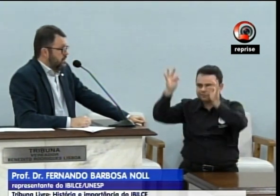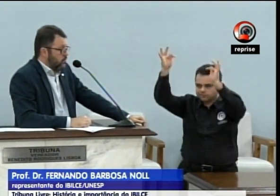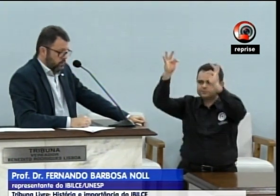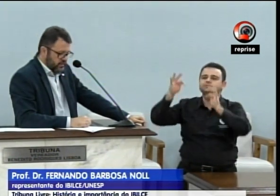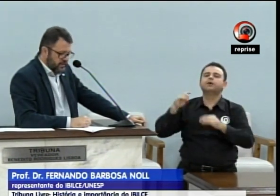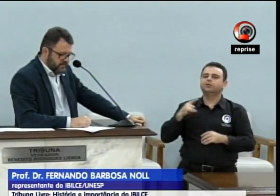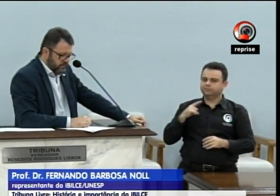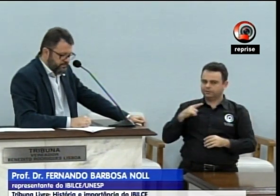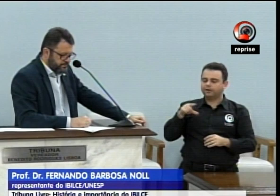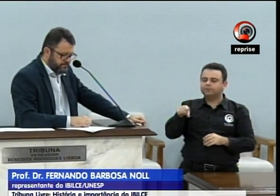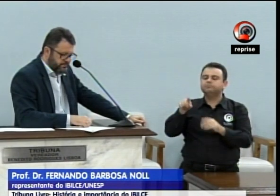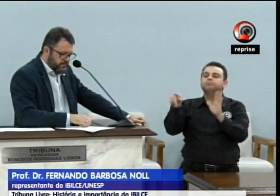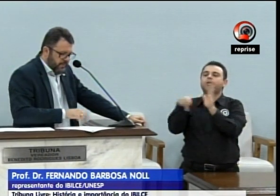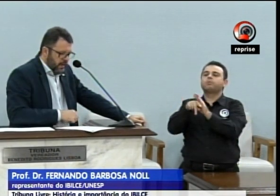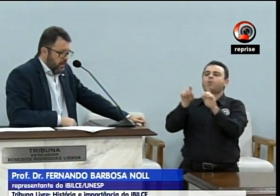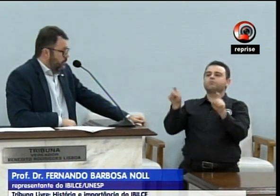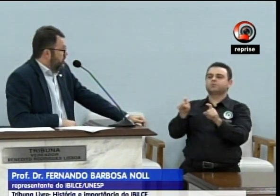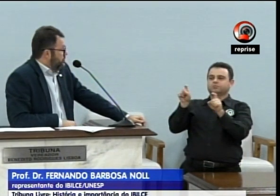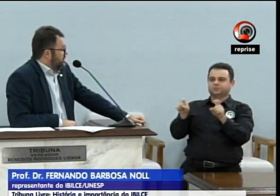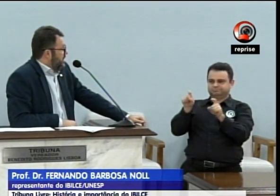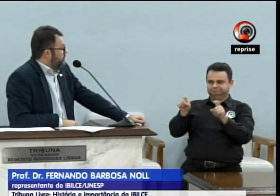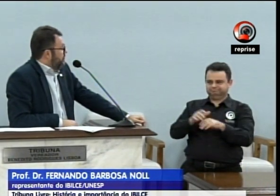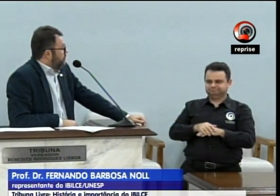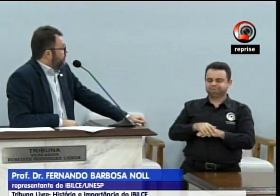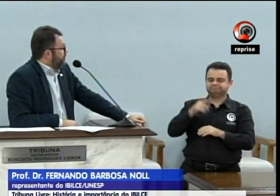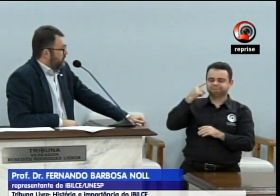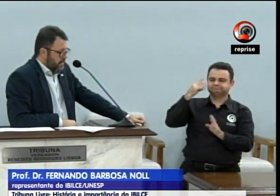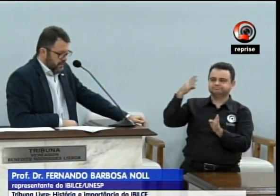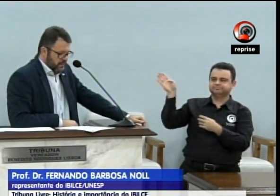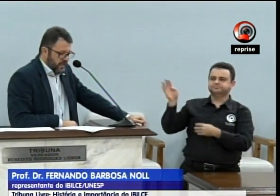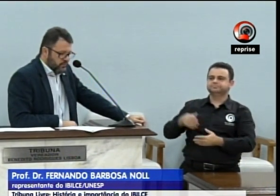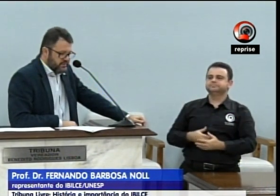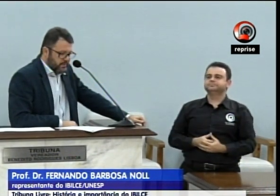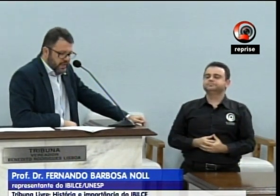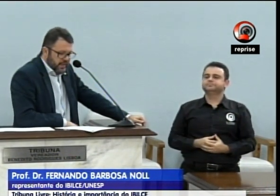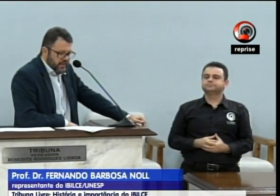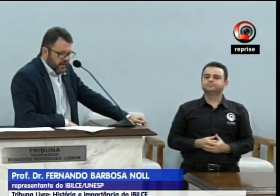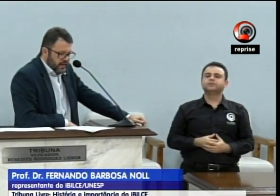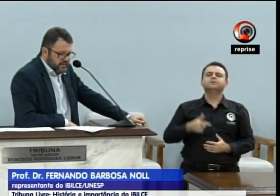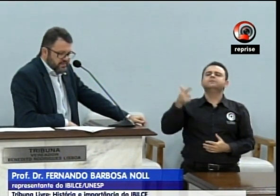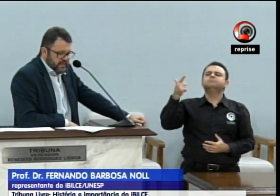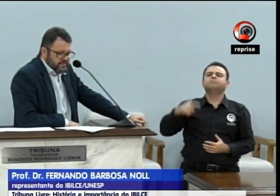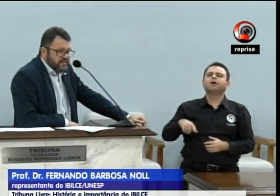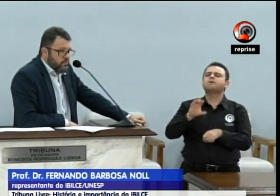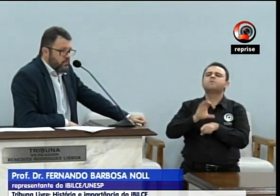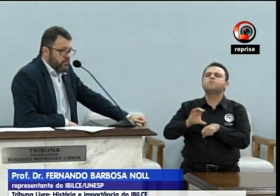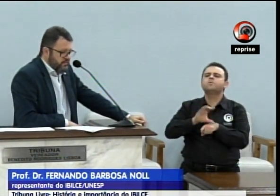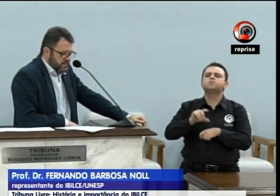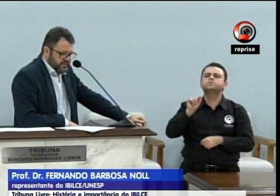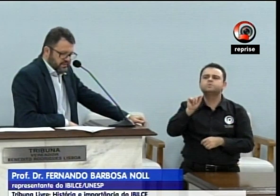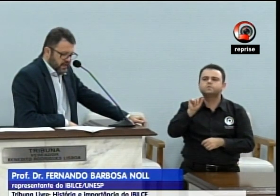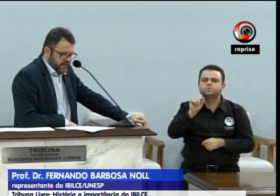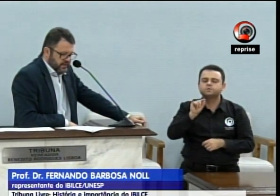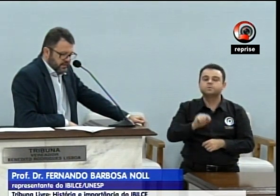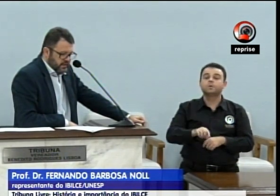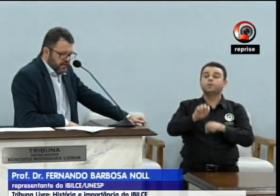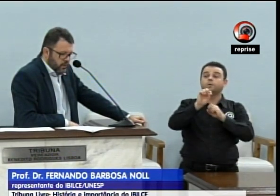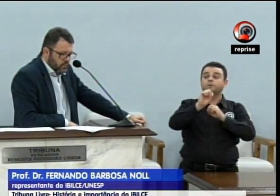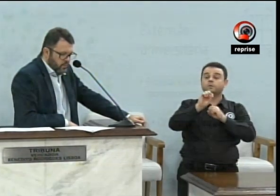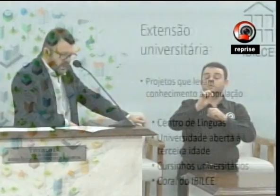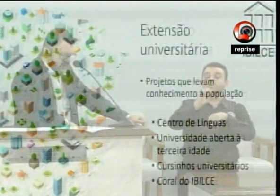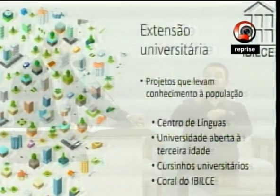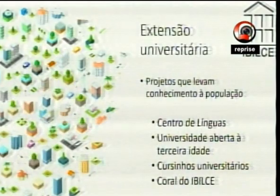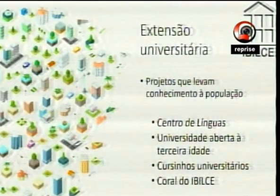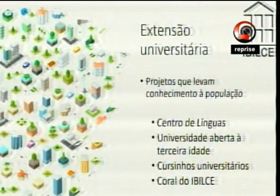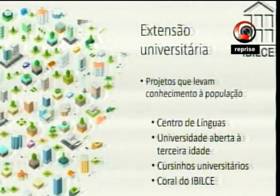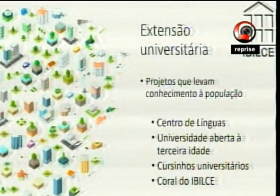Ciência da Computação. Próximo slide, por favor. Temos também a extensão universitária, que